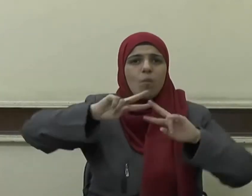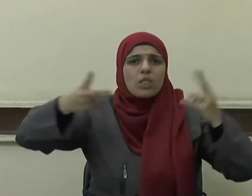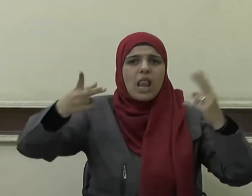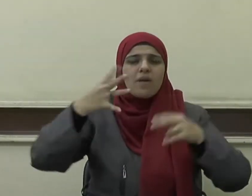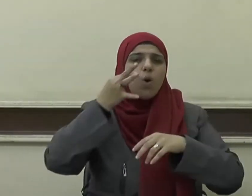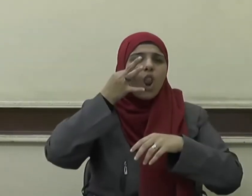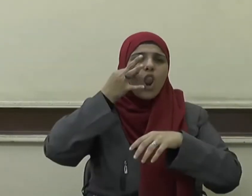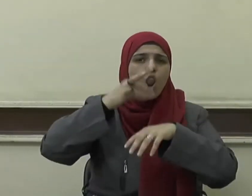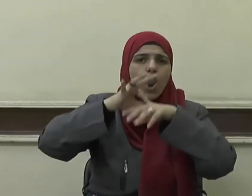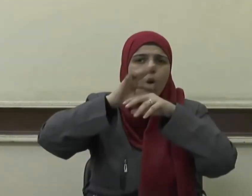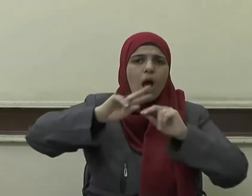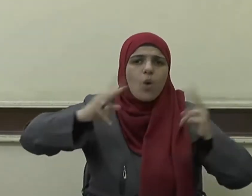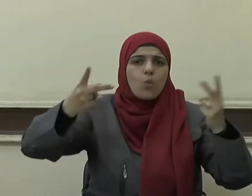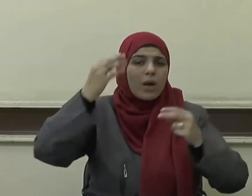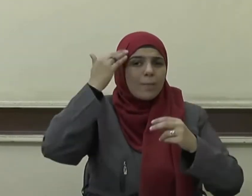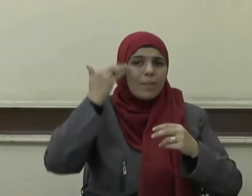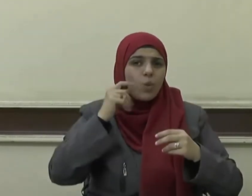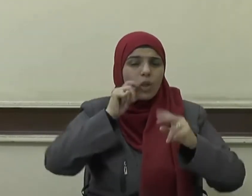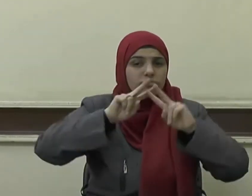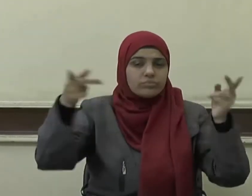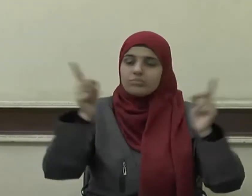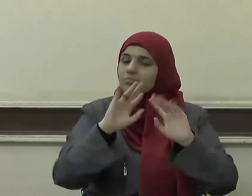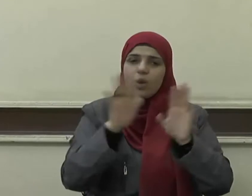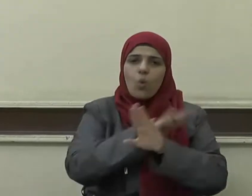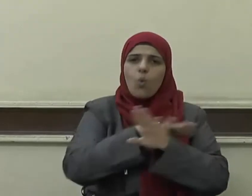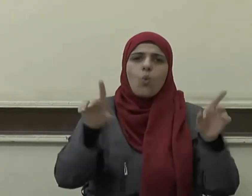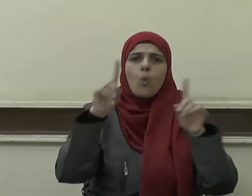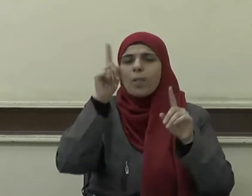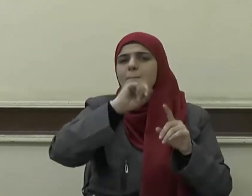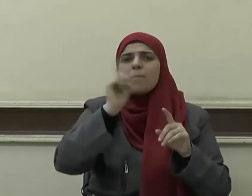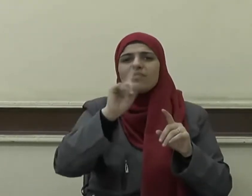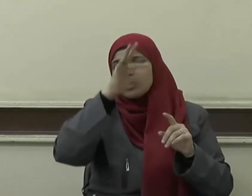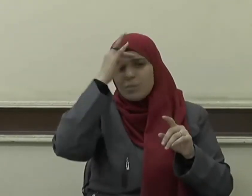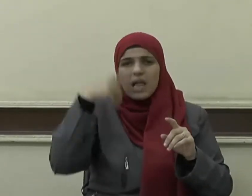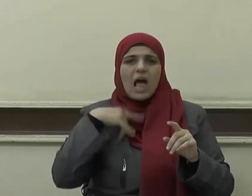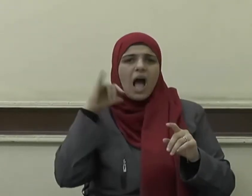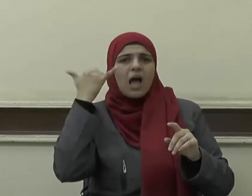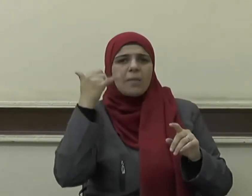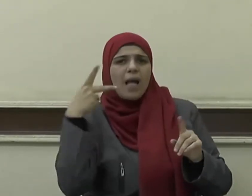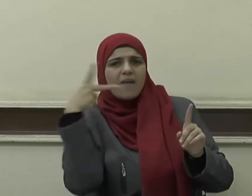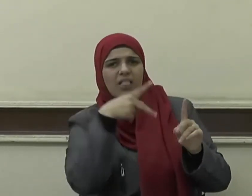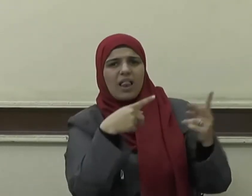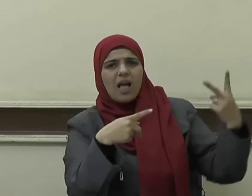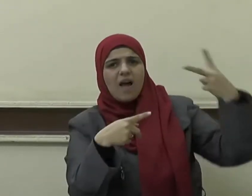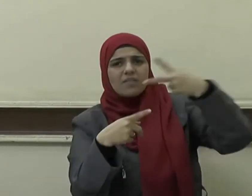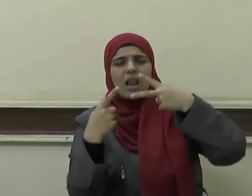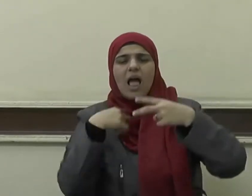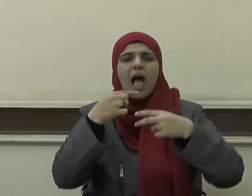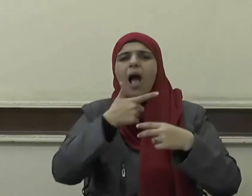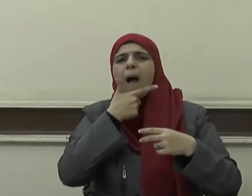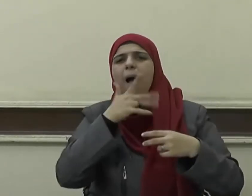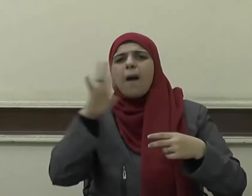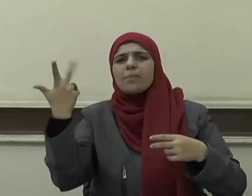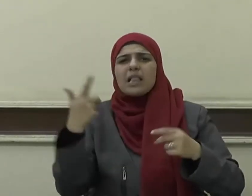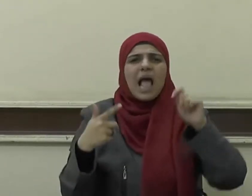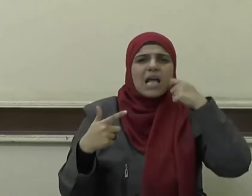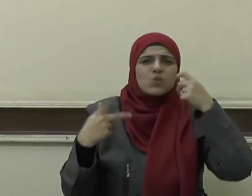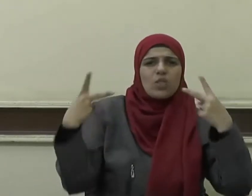لعربي على أعجمي ولا لأبيض على أسود إلا بالتقوى والعمل الصالح ومن هنا